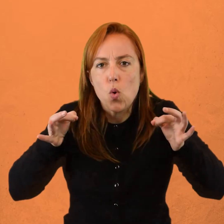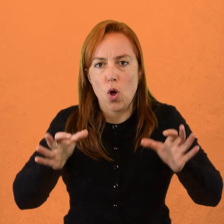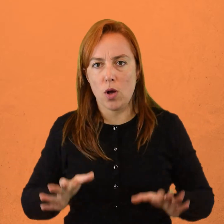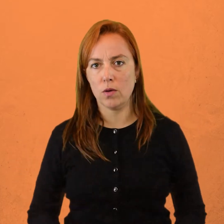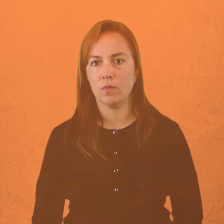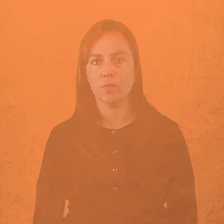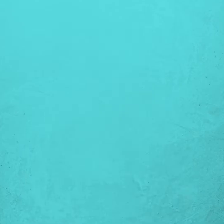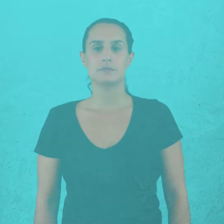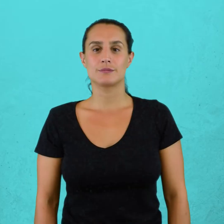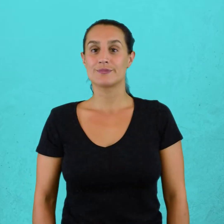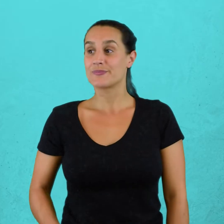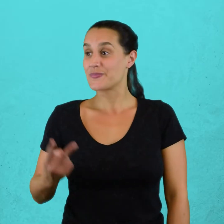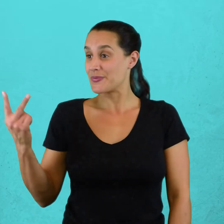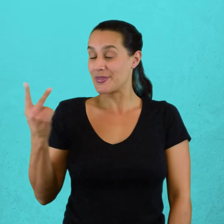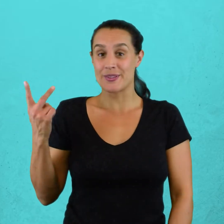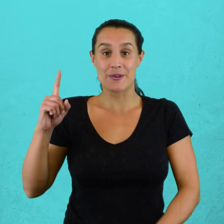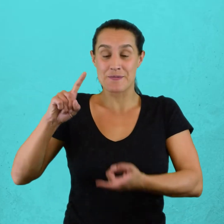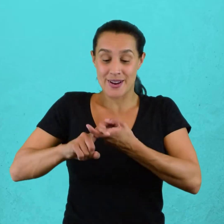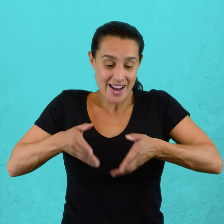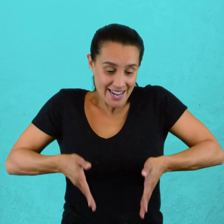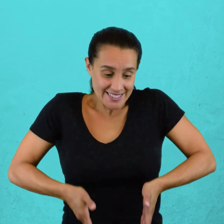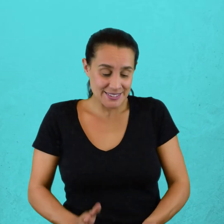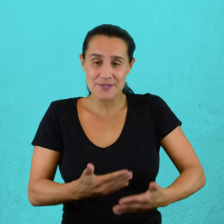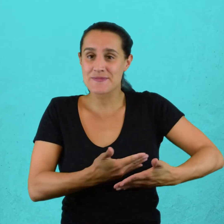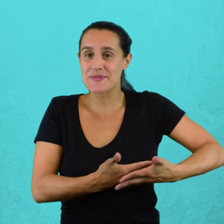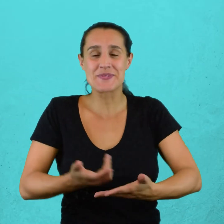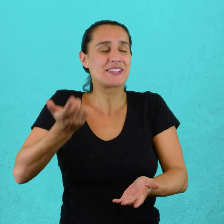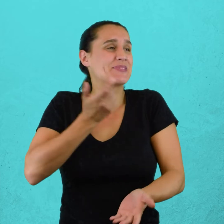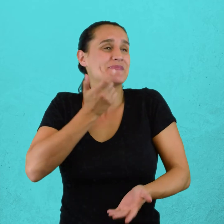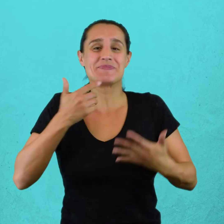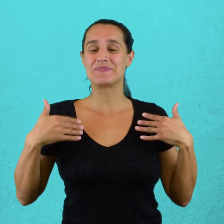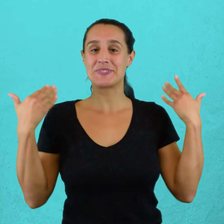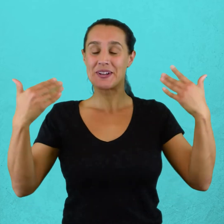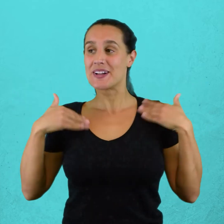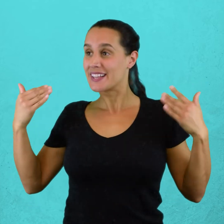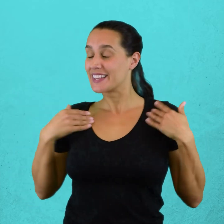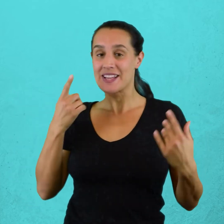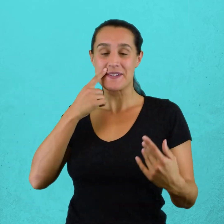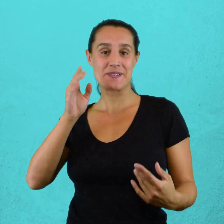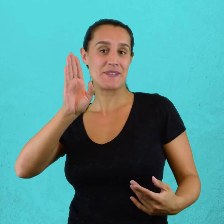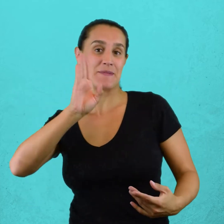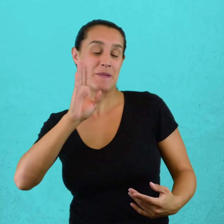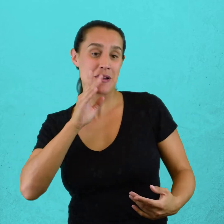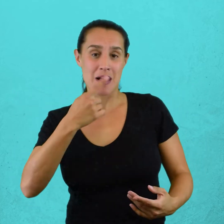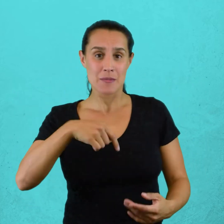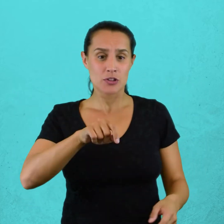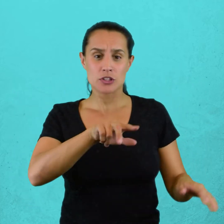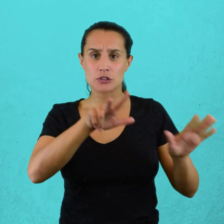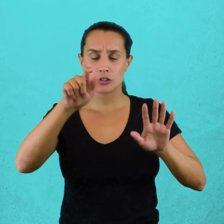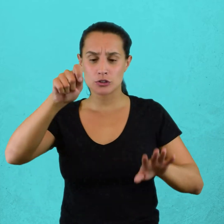De risa reencendieron el porvenir extinguido, pero a los 18 meses las